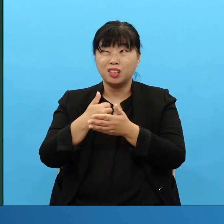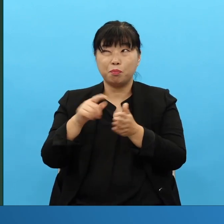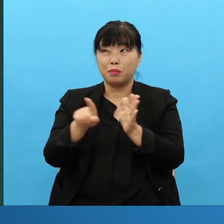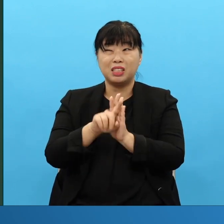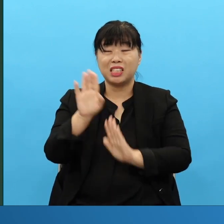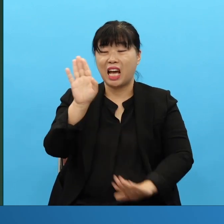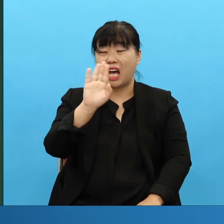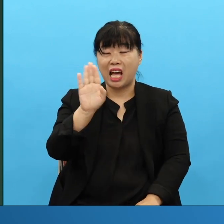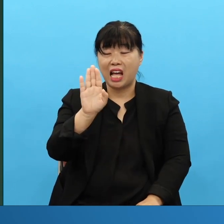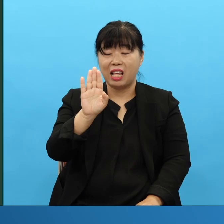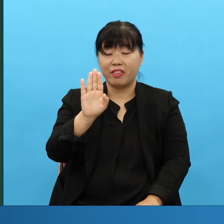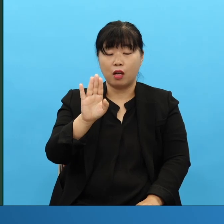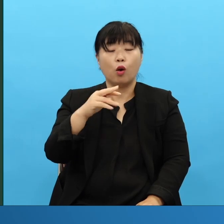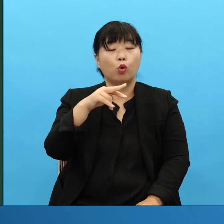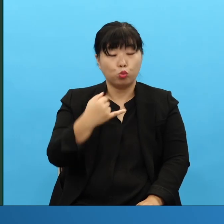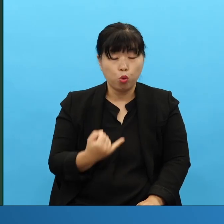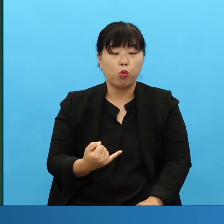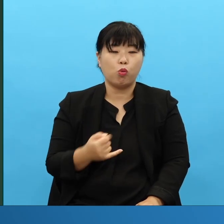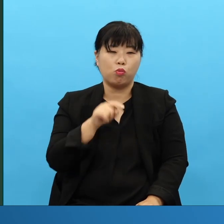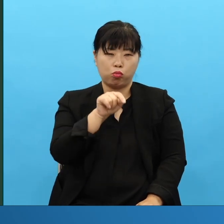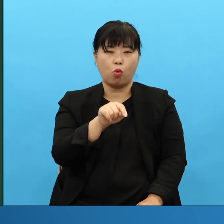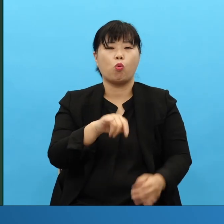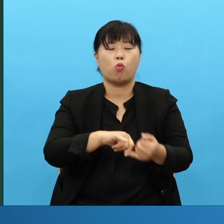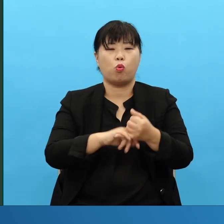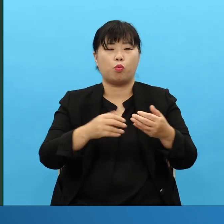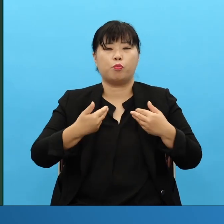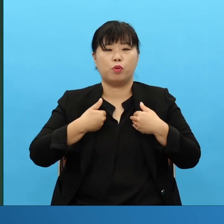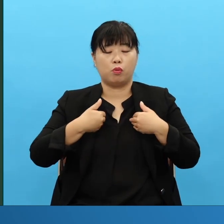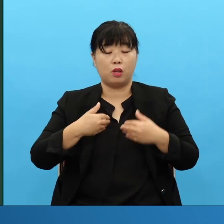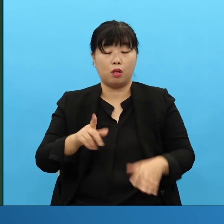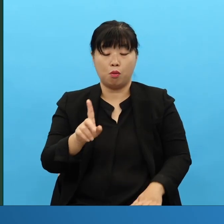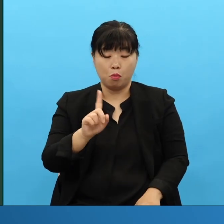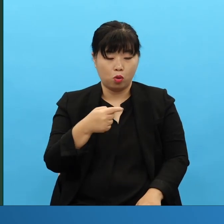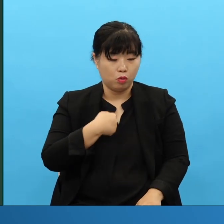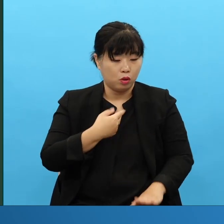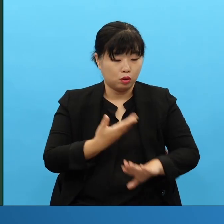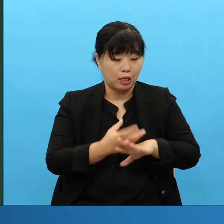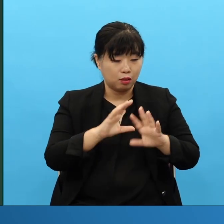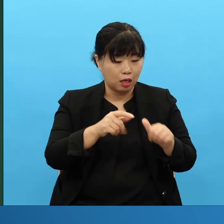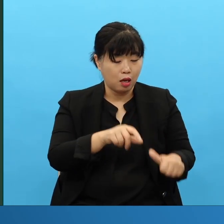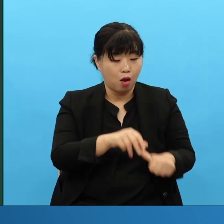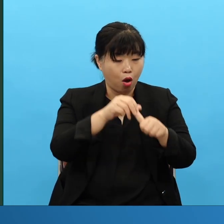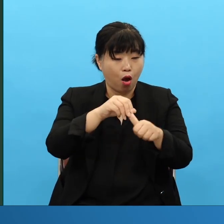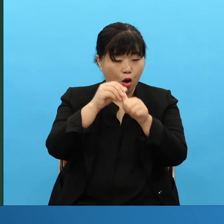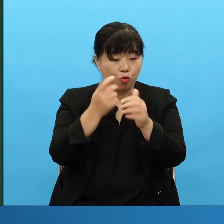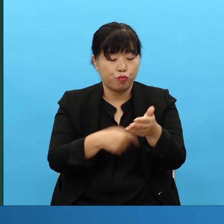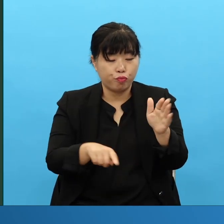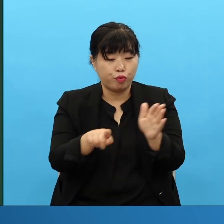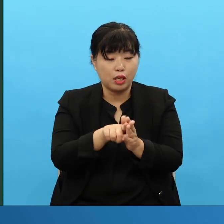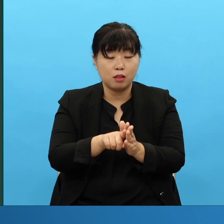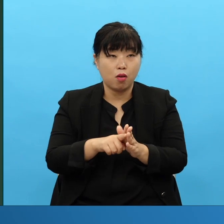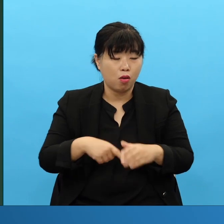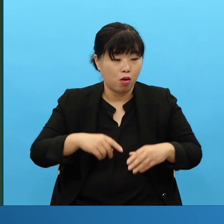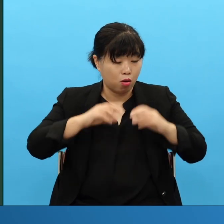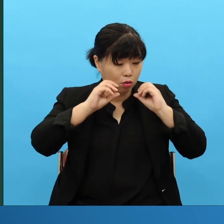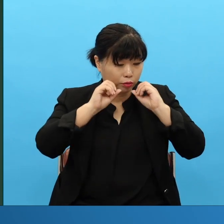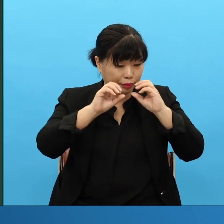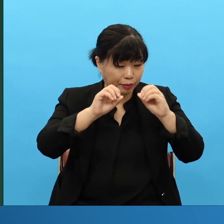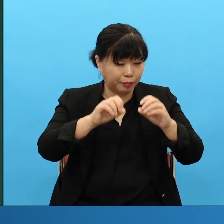그러면 여러분이 전 세계 다니면서 사람 살리려고 다니는데 사람의 눈으로 봐도 소중하잖아요 아까